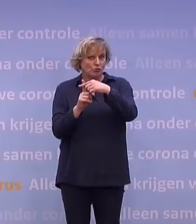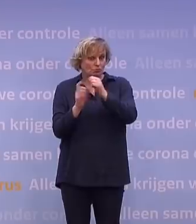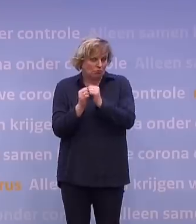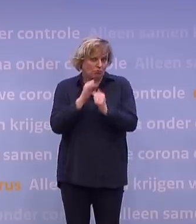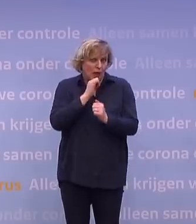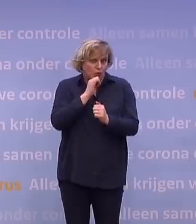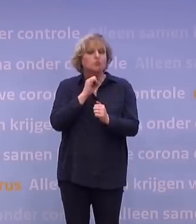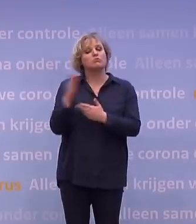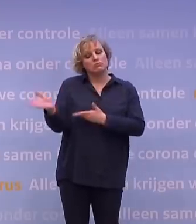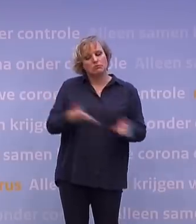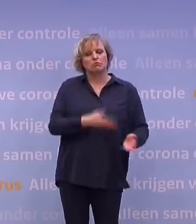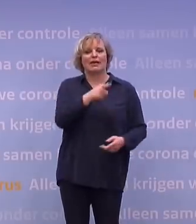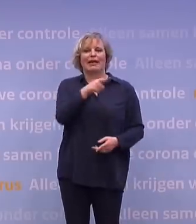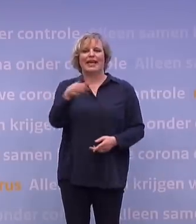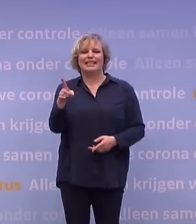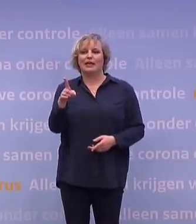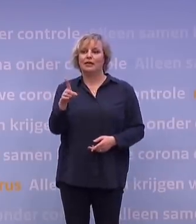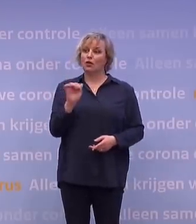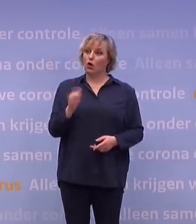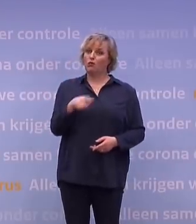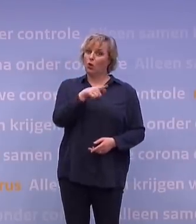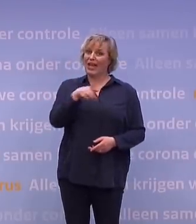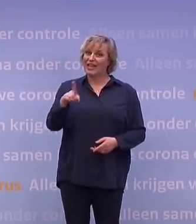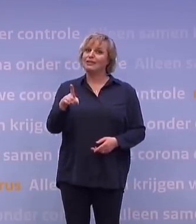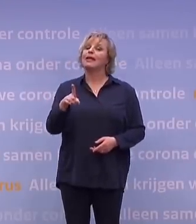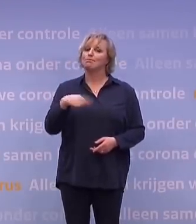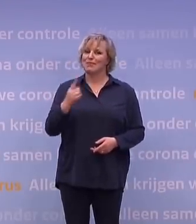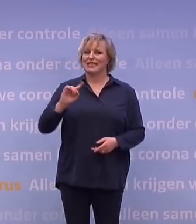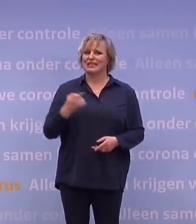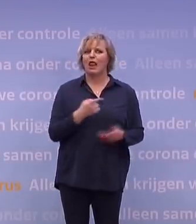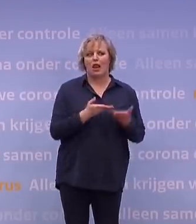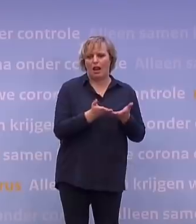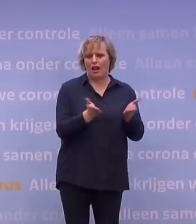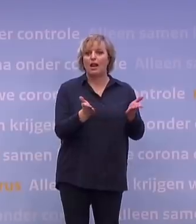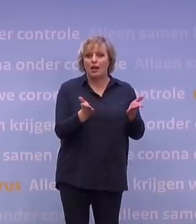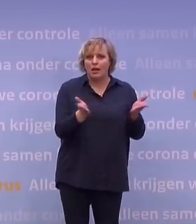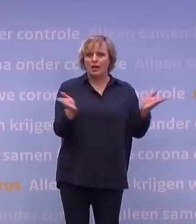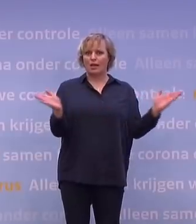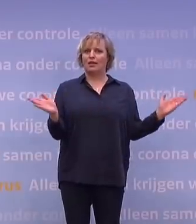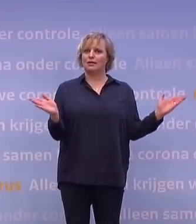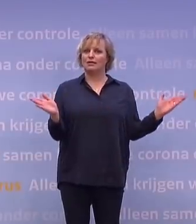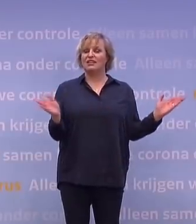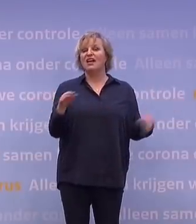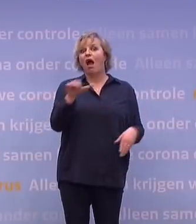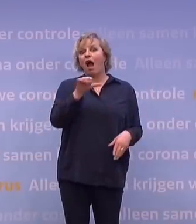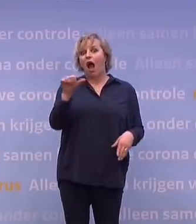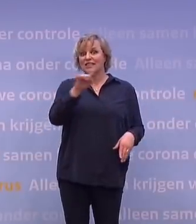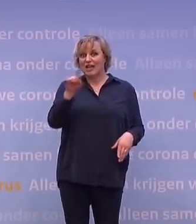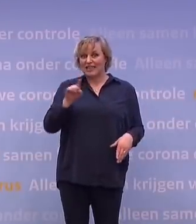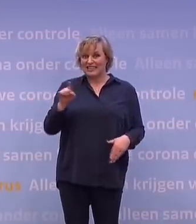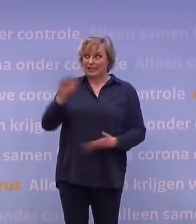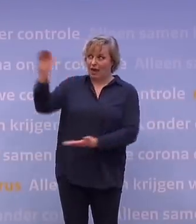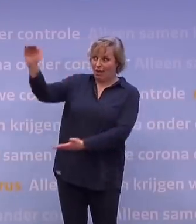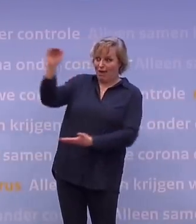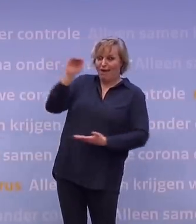prikken bij die GGD. Dus die GGD gaat juist versnellen. Nou, en waar we heel erg kunnen versnellen is als AstraZeneca doorkomt natuurlijk, dat is